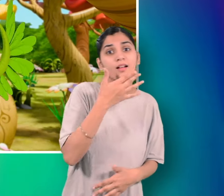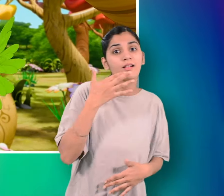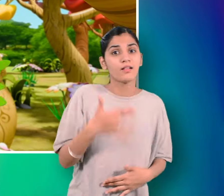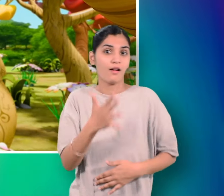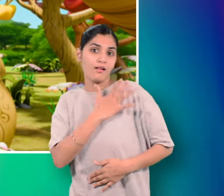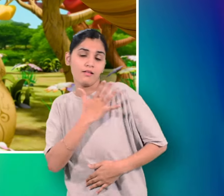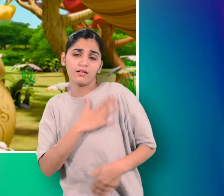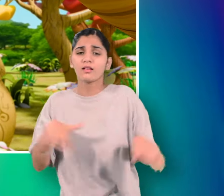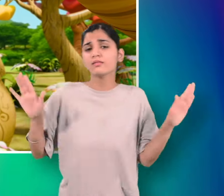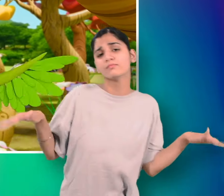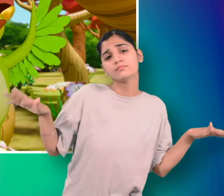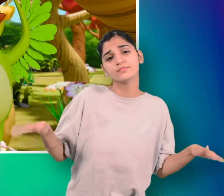तोता हूँ